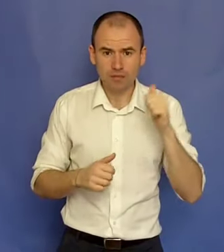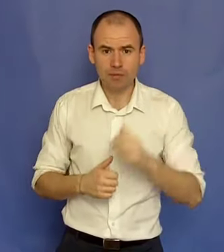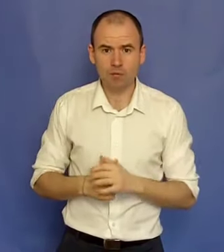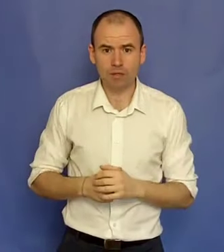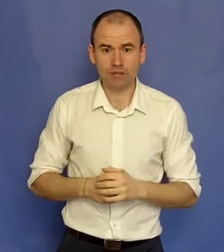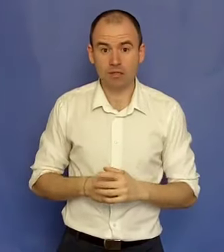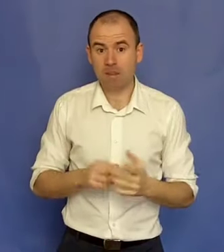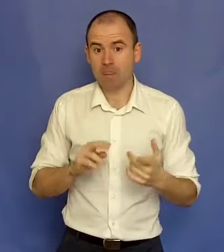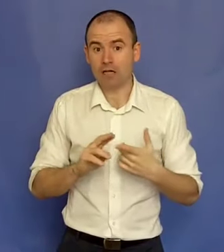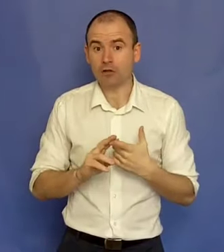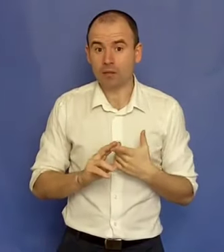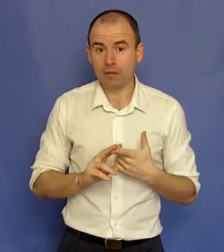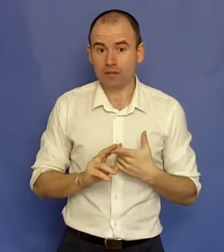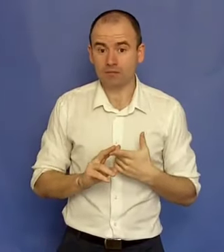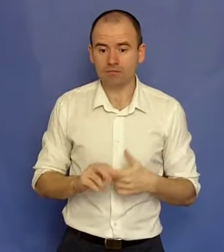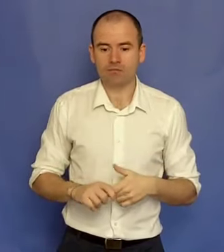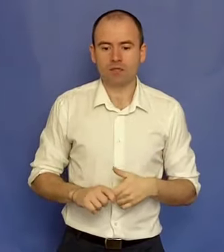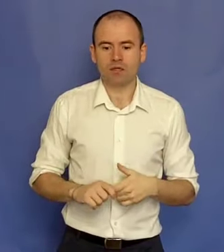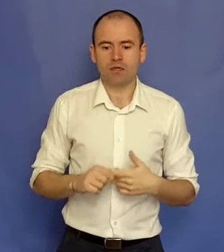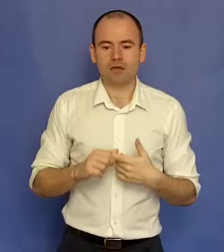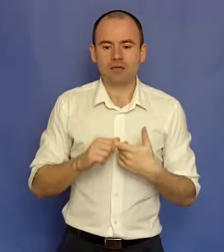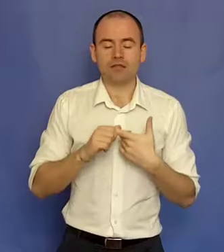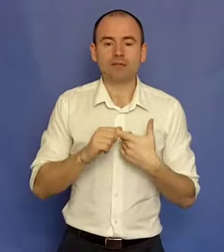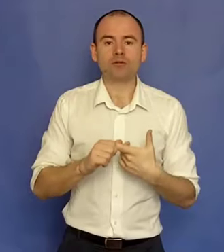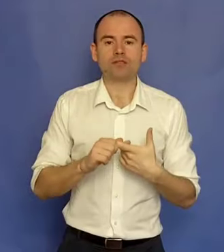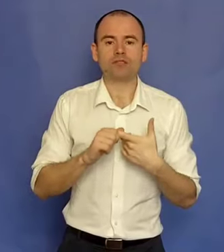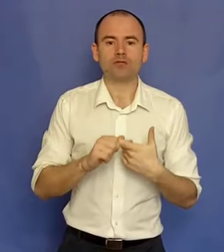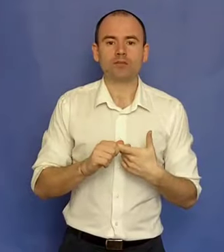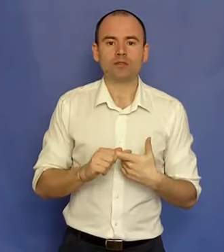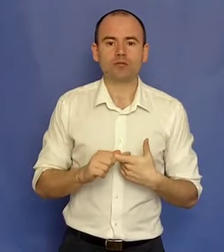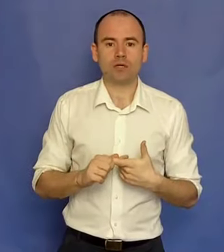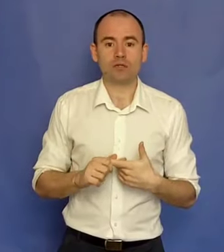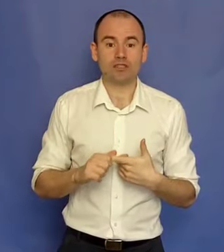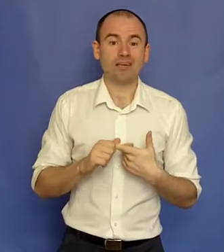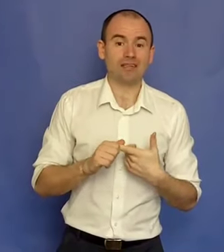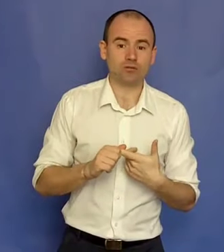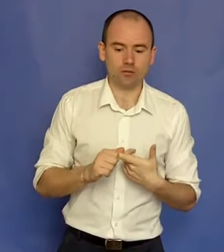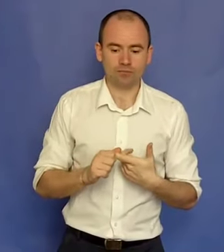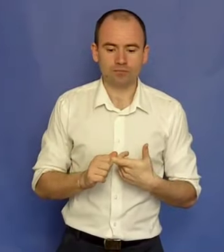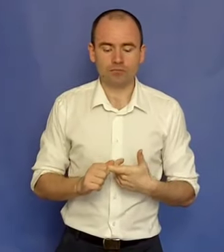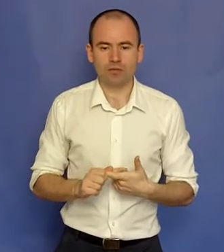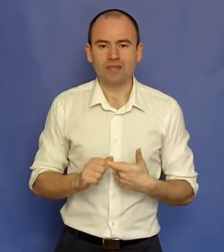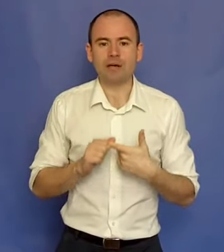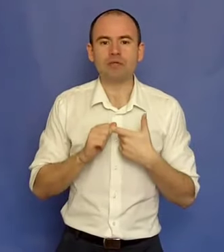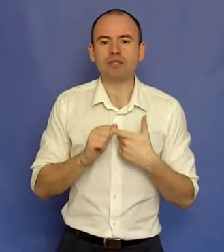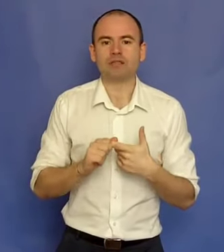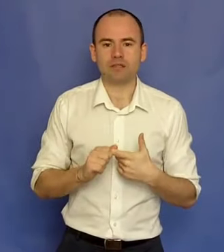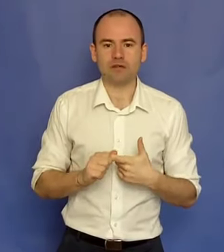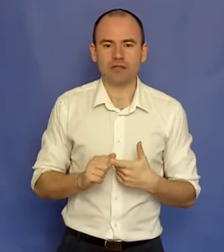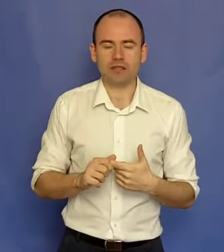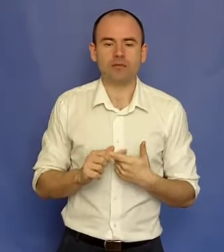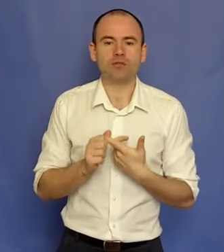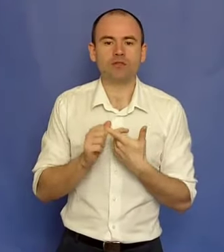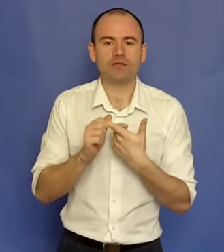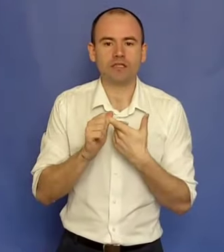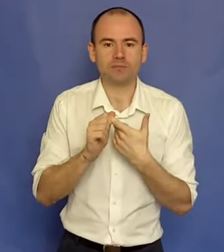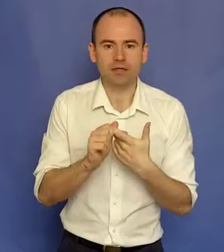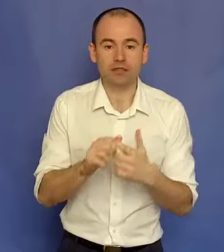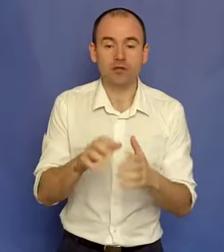Este primul pas. Al doilea pas e timpul să-ți dezvolți pasiunea și talentul în abilități adevărate. E timpul să devii expert și